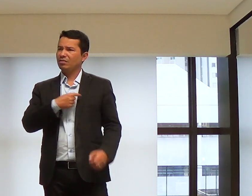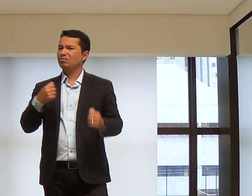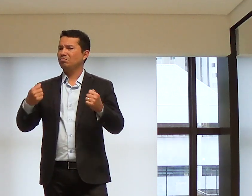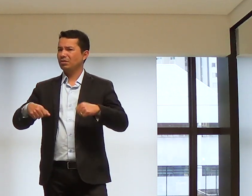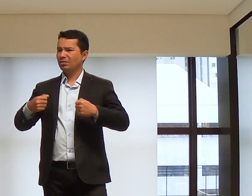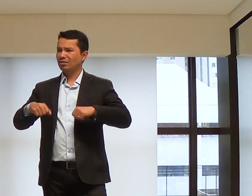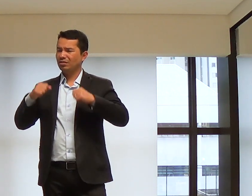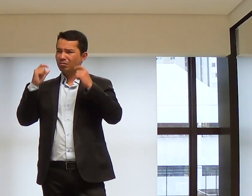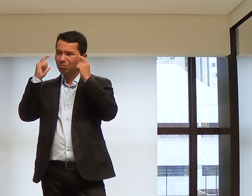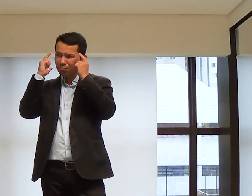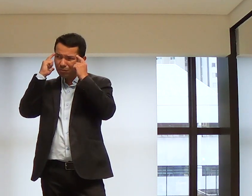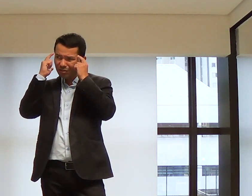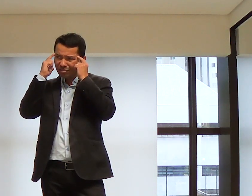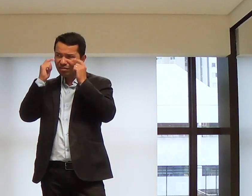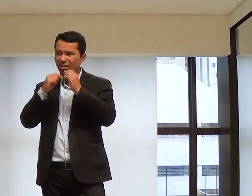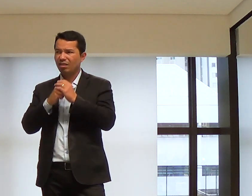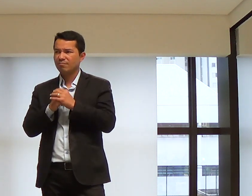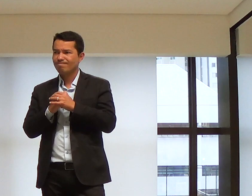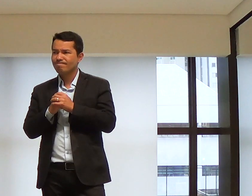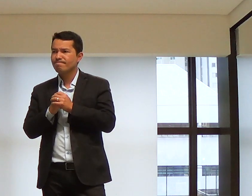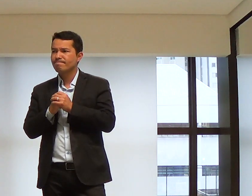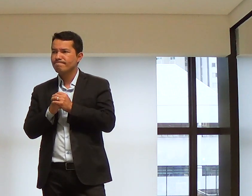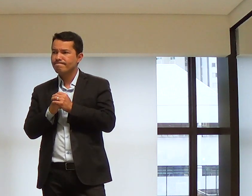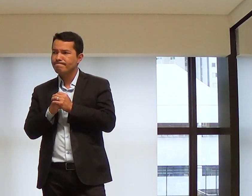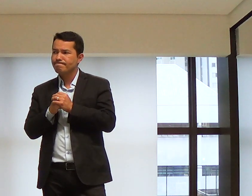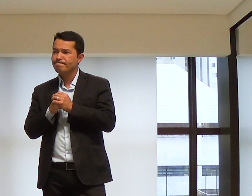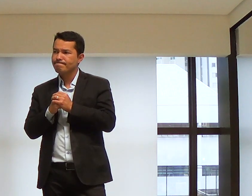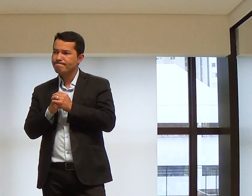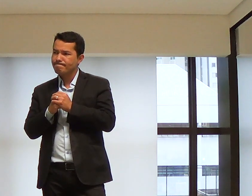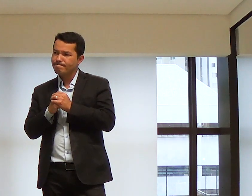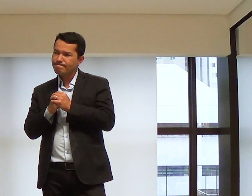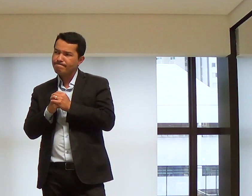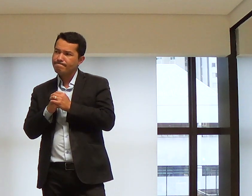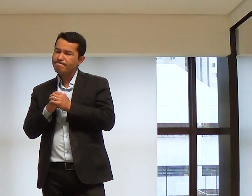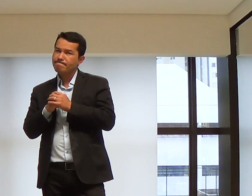Nós, de fato, precisamos pensar sobre isso.